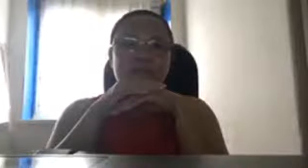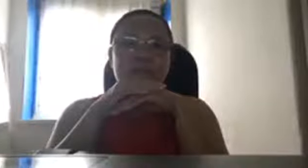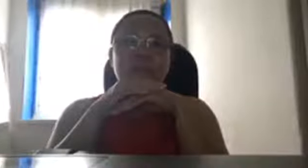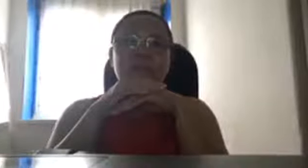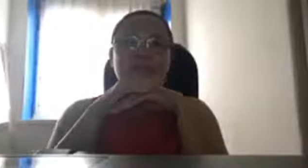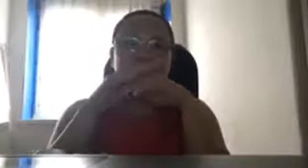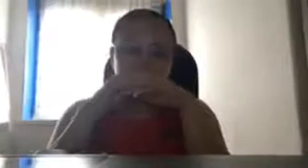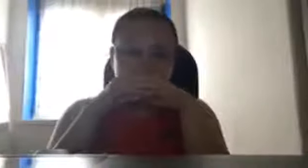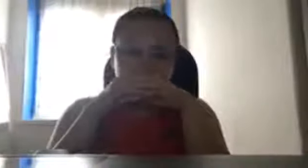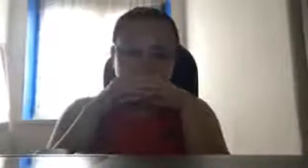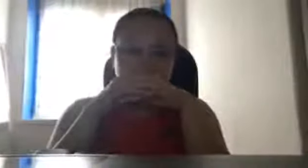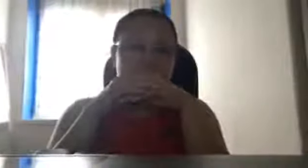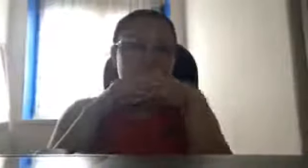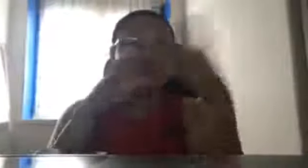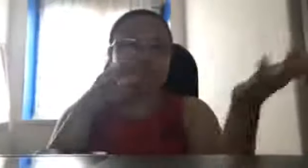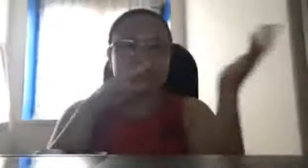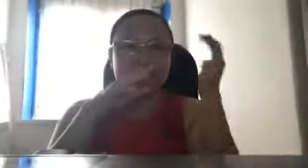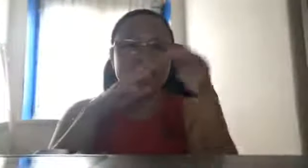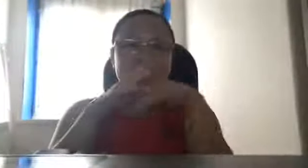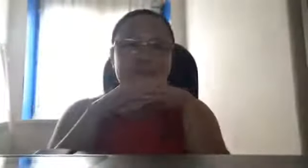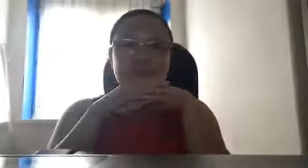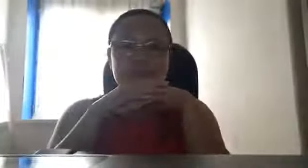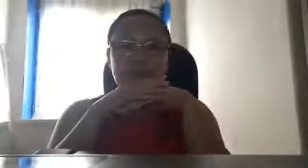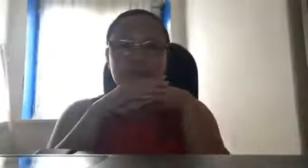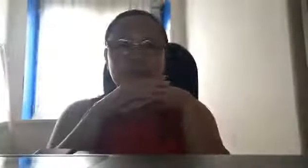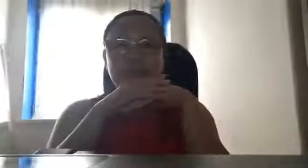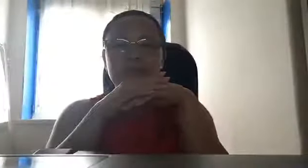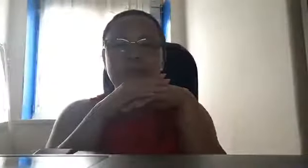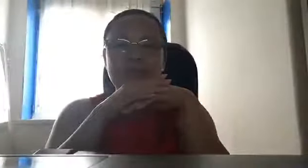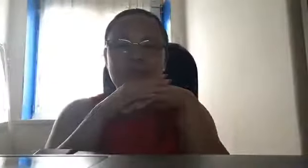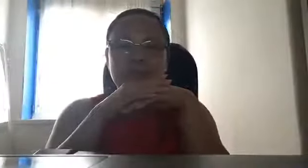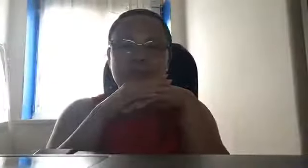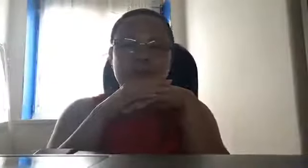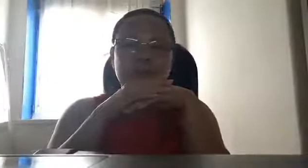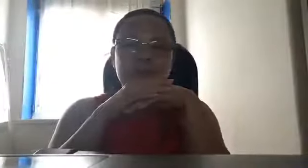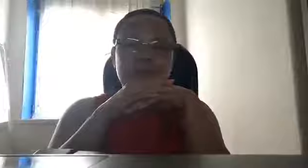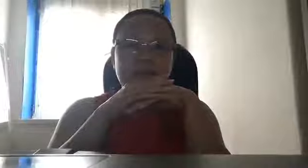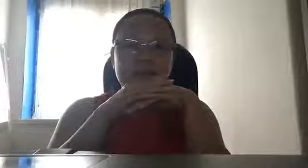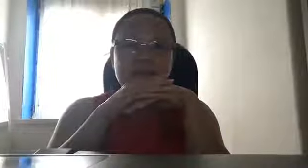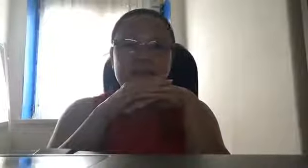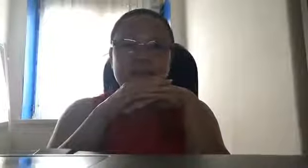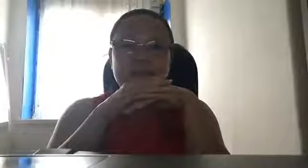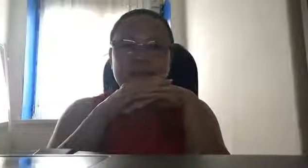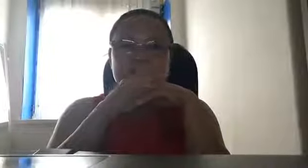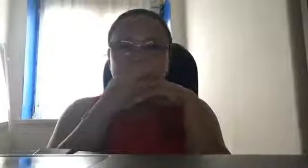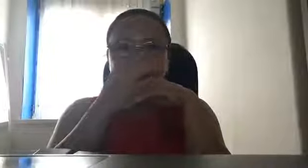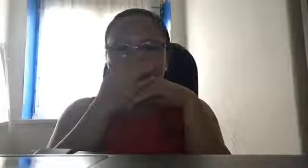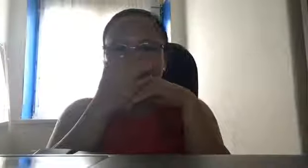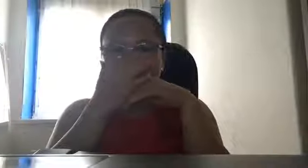puso ang mayroon kayo, na sinasaktan nyo ng tudutudo, ang inyong mga magulang, di ba?